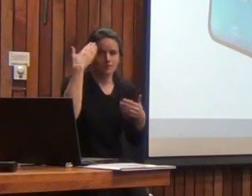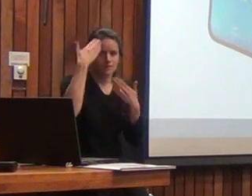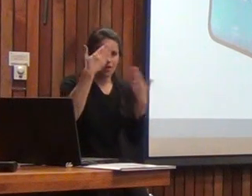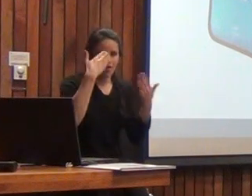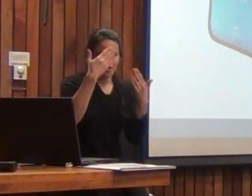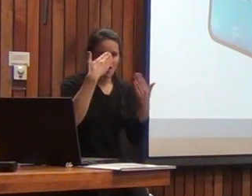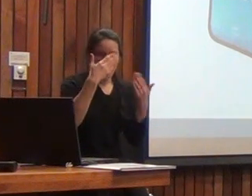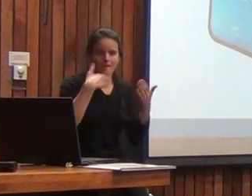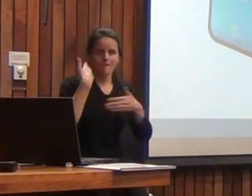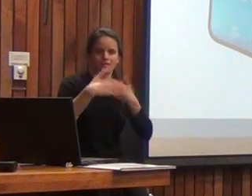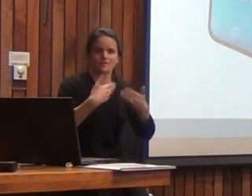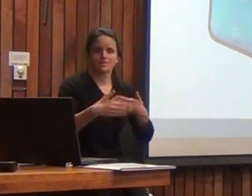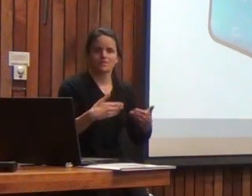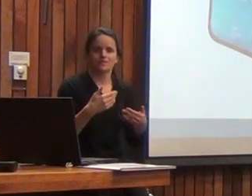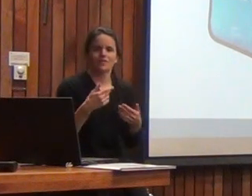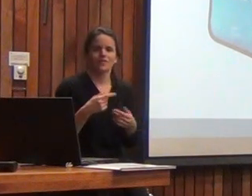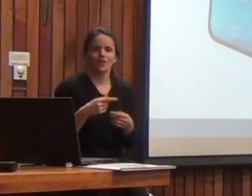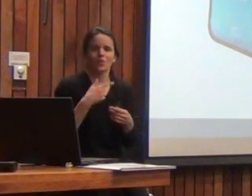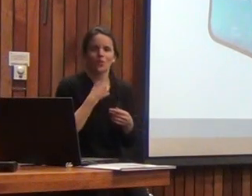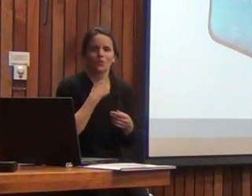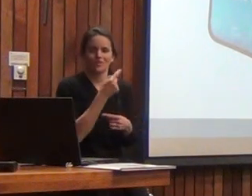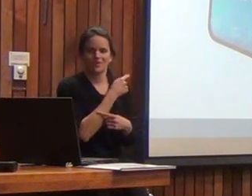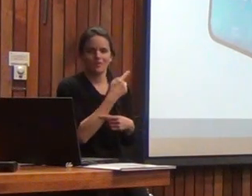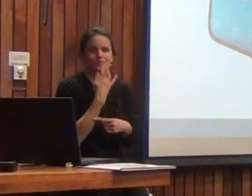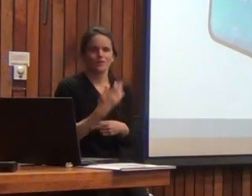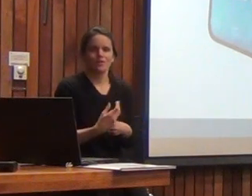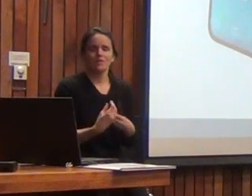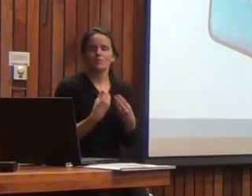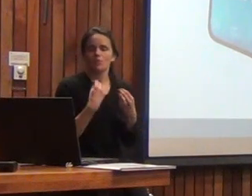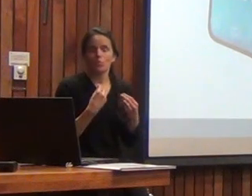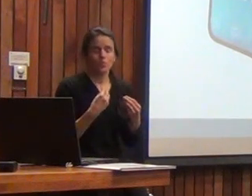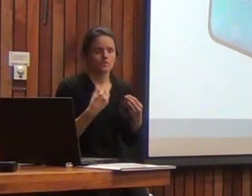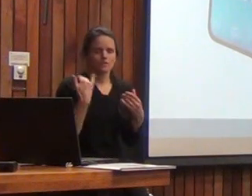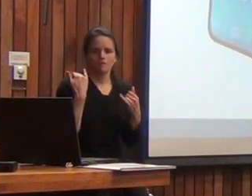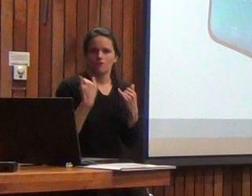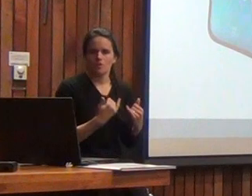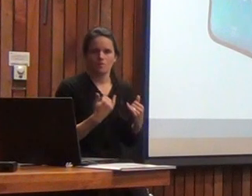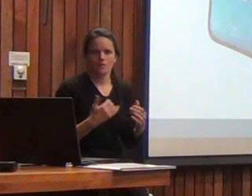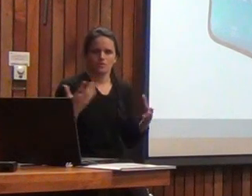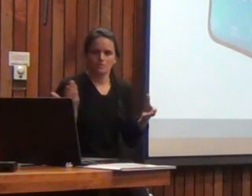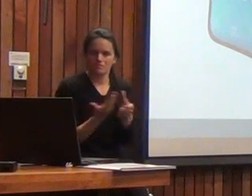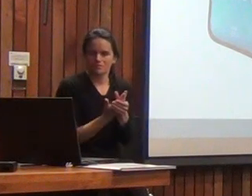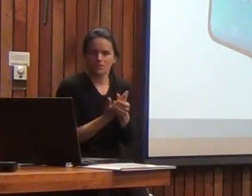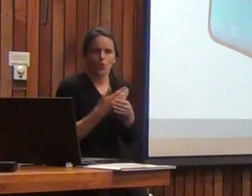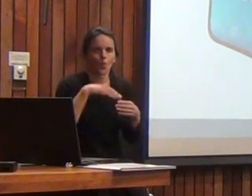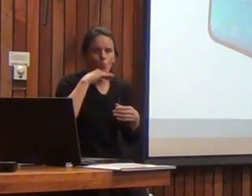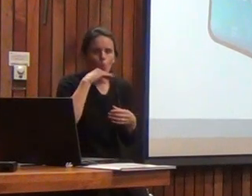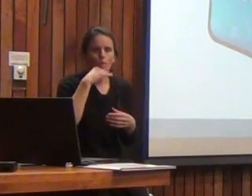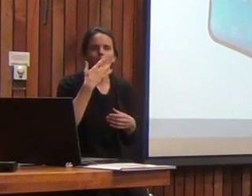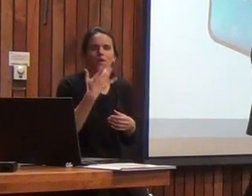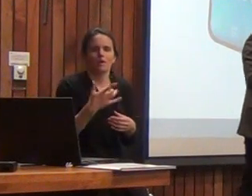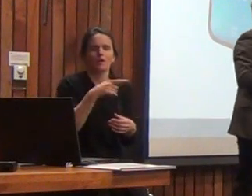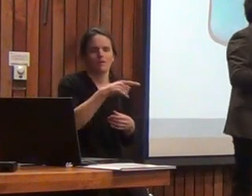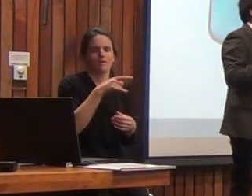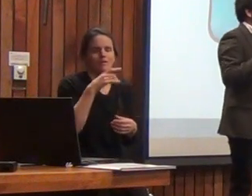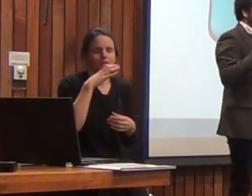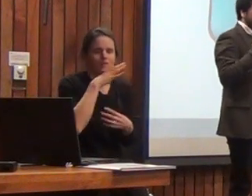avanzados probablemente se van a afilar los dientes con esta batería porque realmente incluye un montón de información de utilidad para ese campo